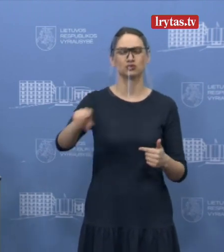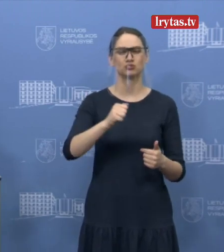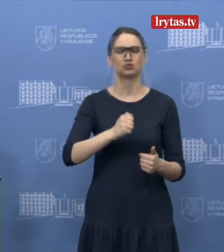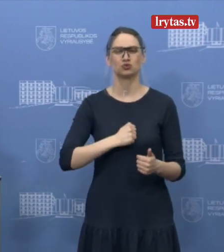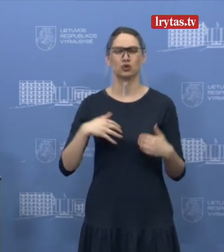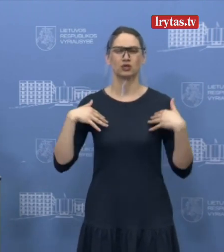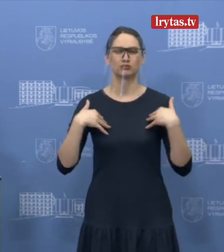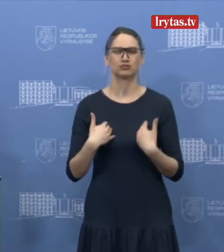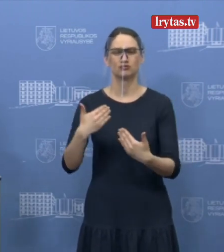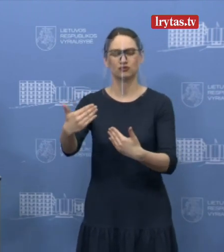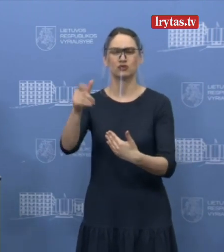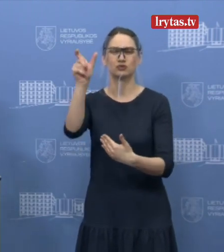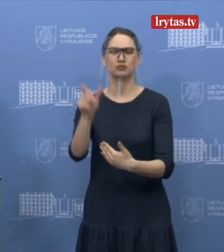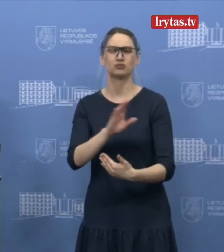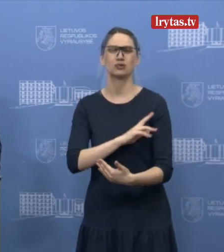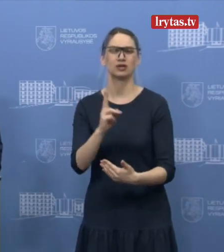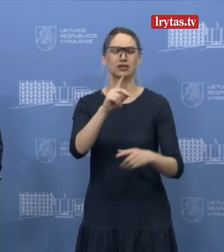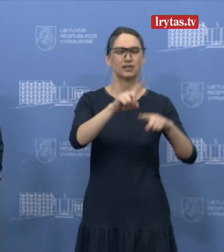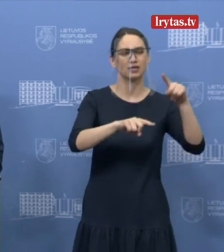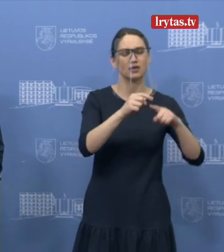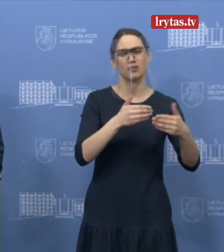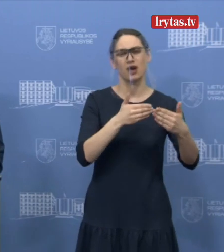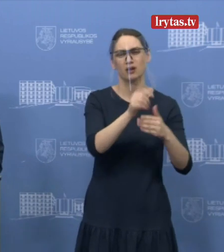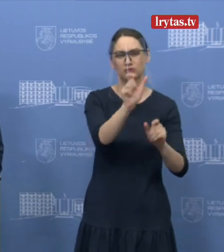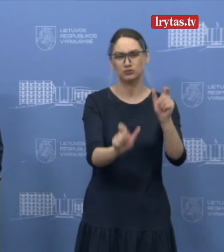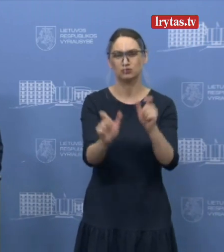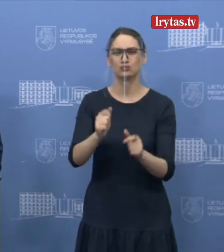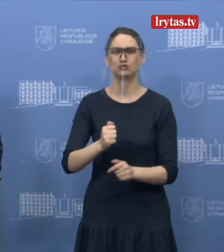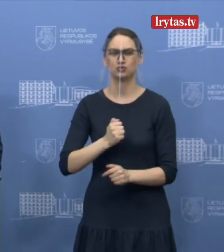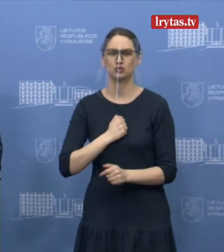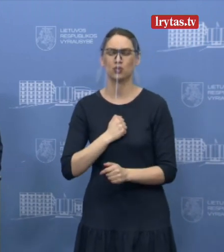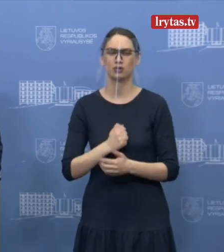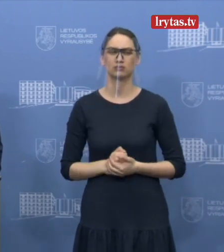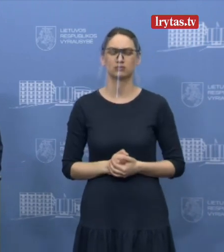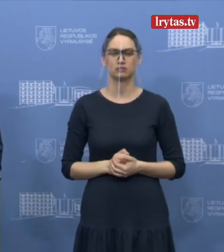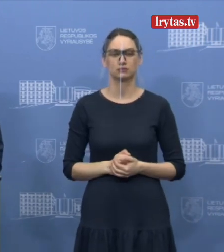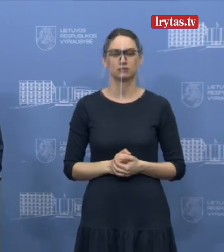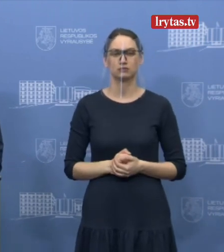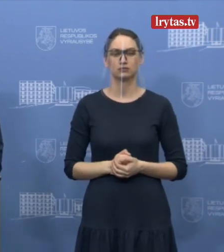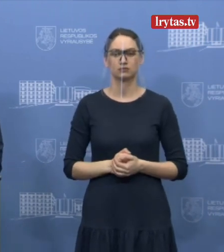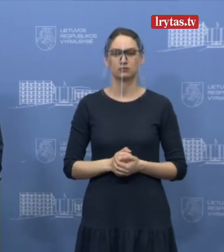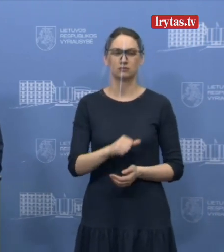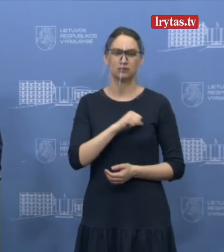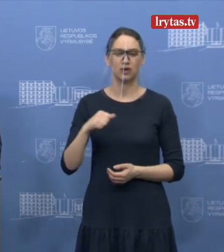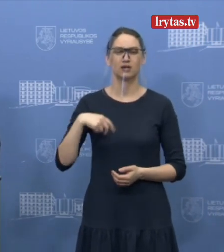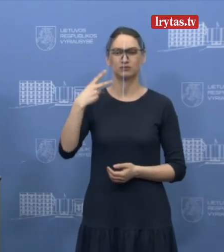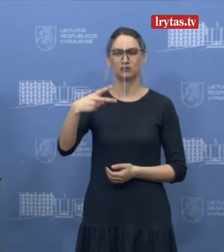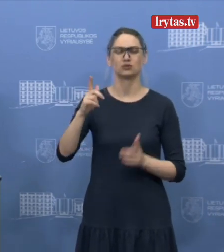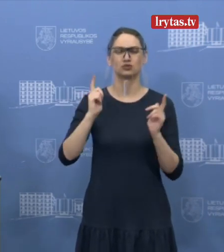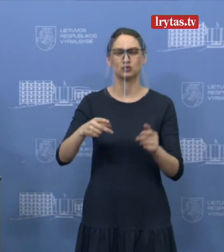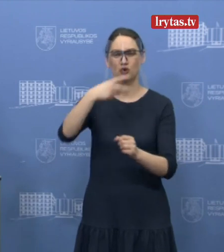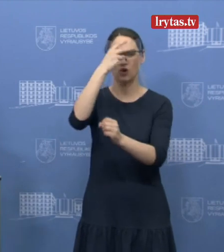artimėsiems gyvinėms. Na ir tai rodo, kad vis tik šitas virusas